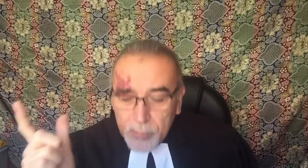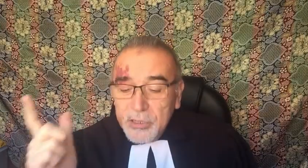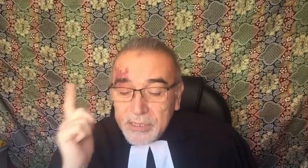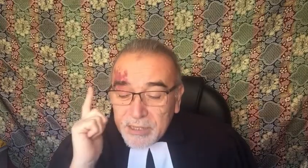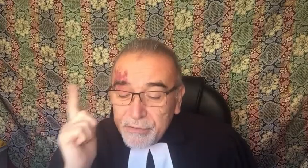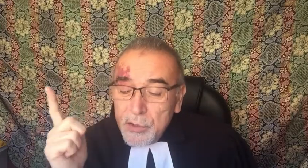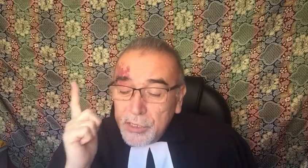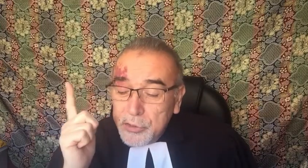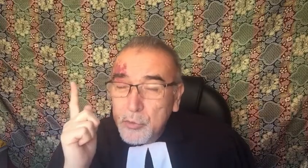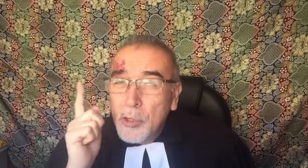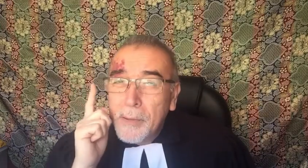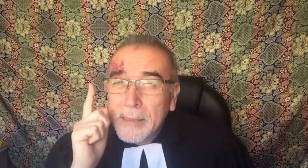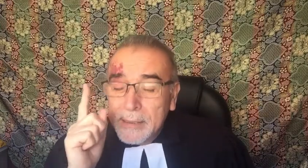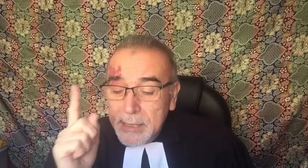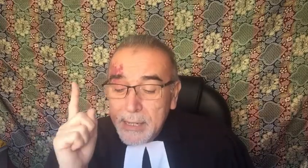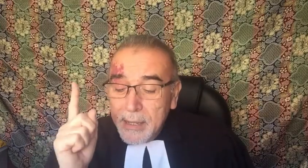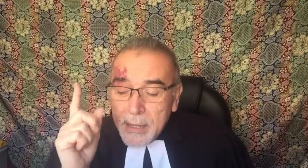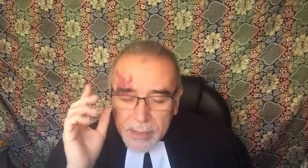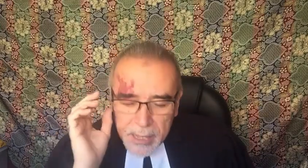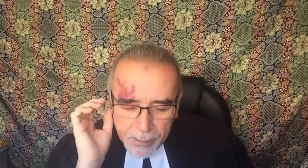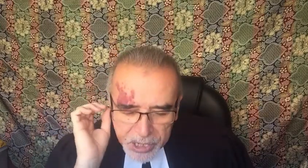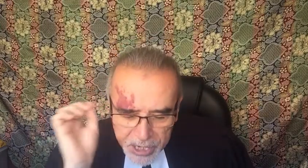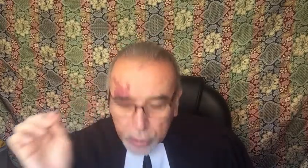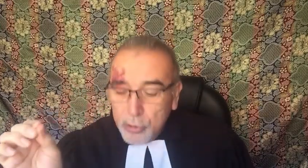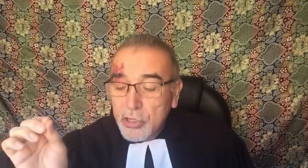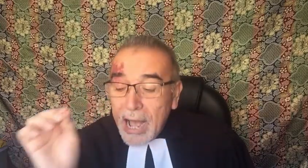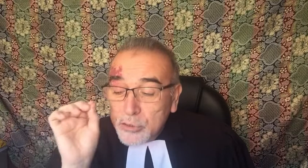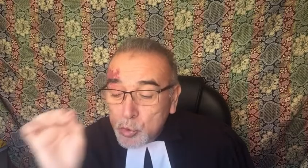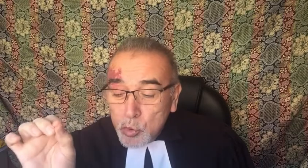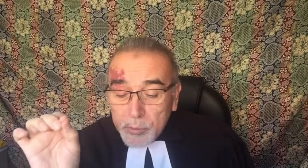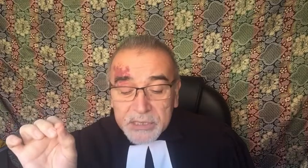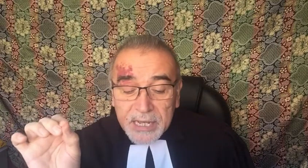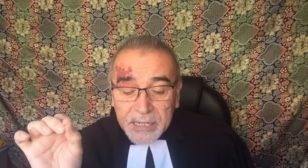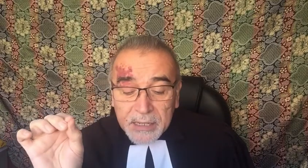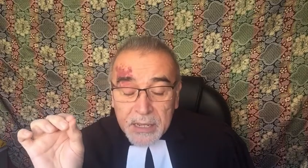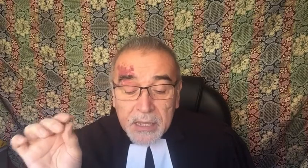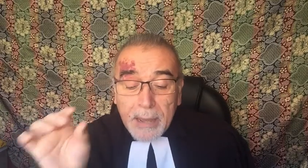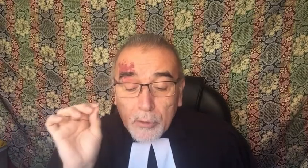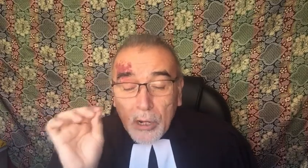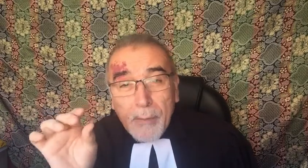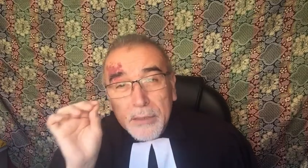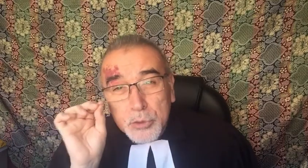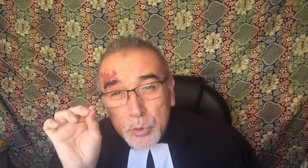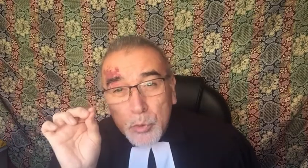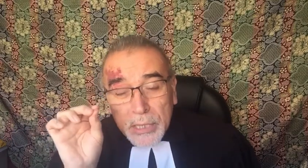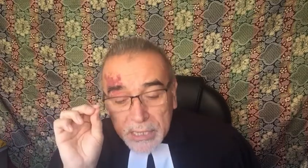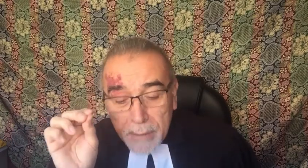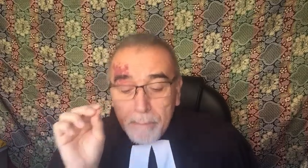el desafío que Jesús nos plantea de abrirnos a su mensaje y a proclamar su ejemplo